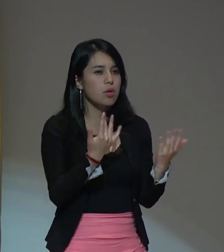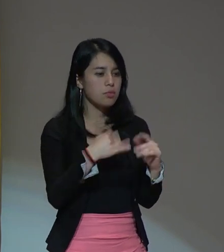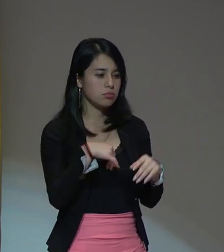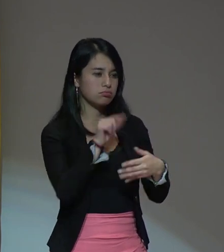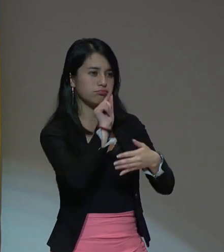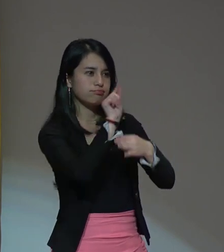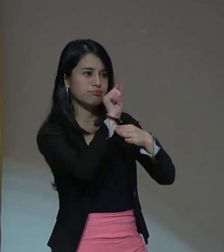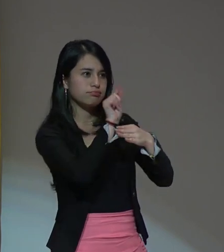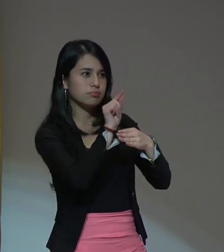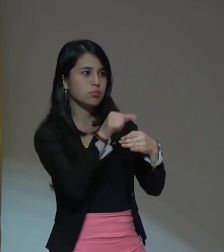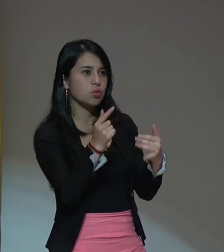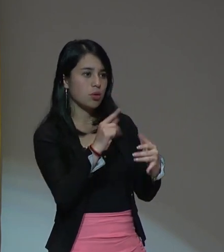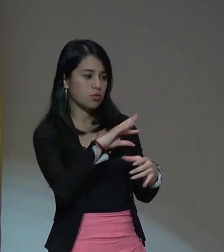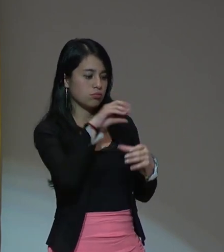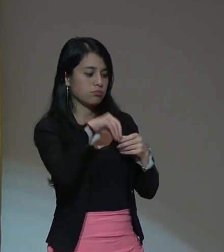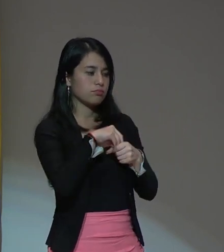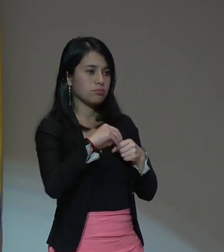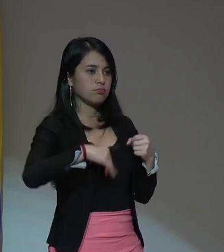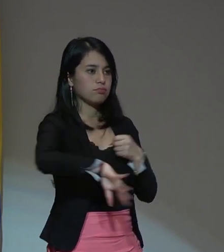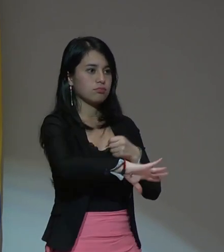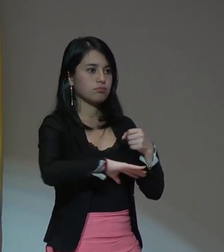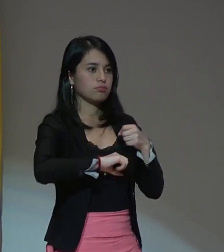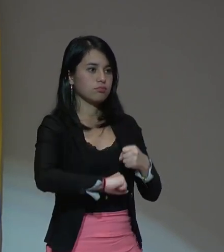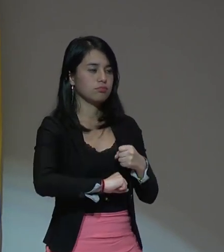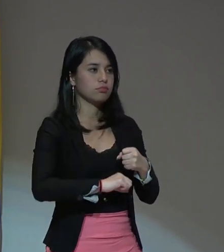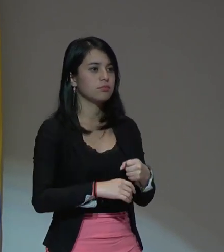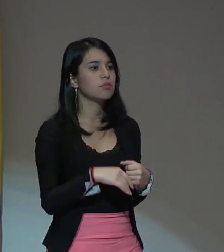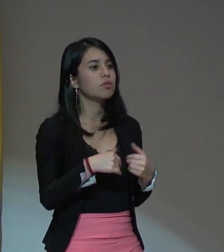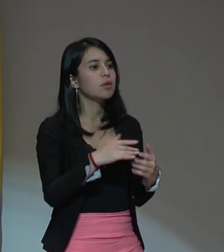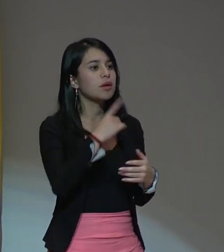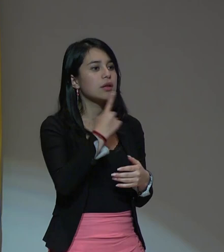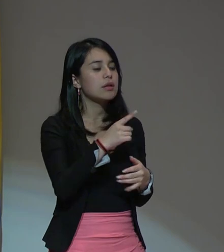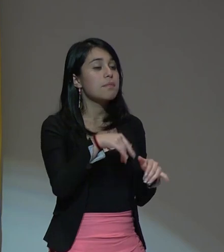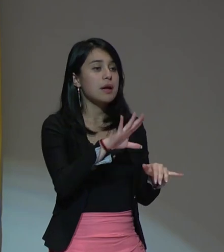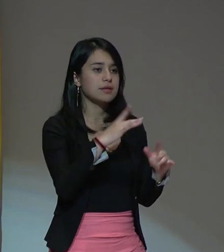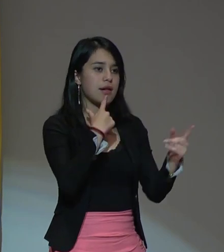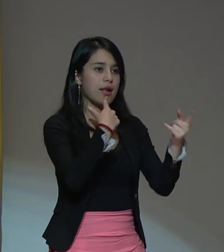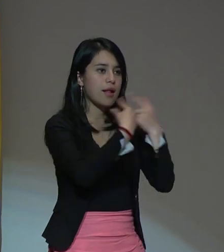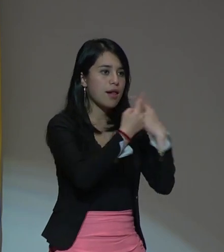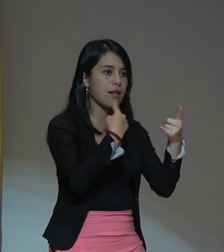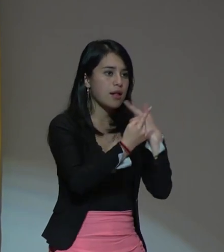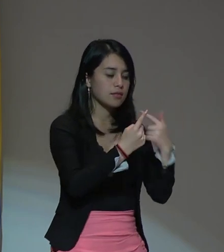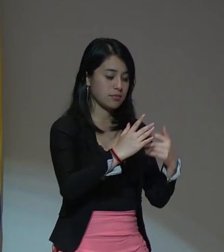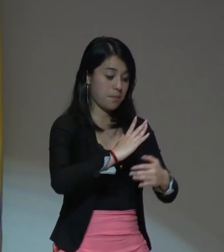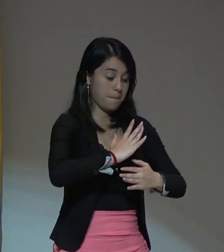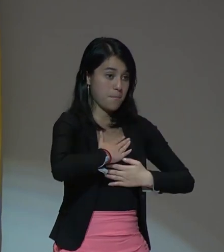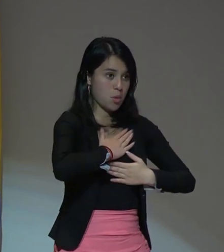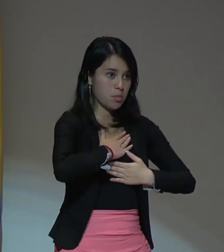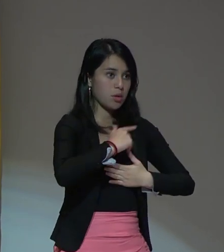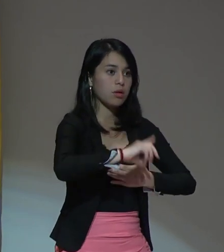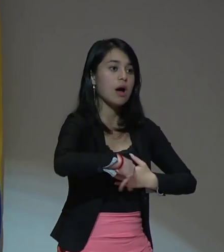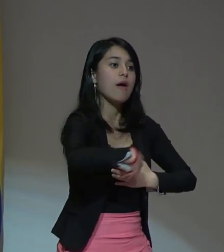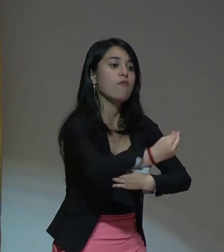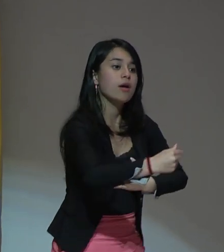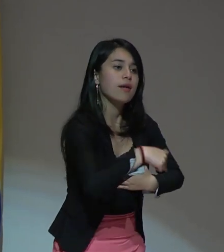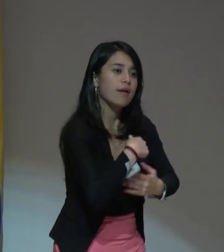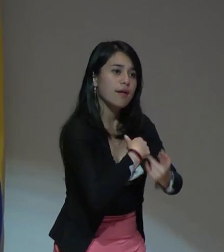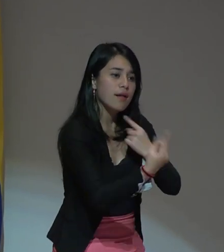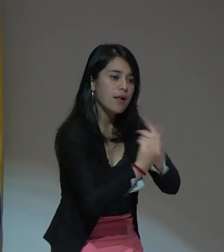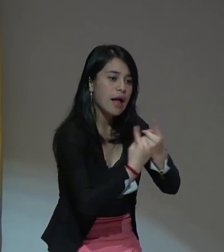crítica al aerocentrismo y se alimenta del diálogo entre lo propio y el exterior.